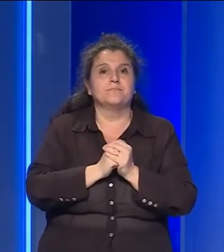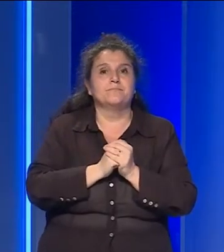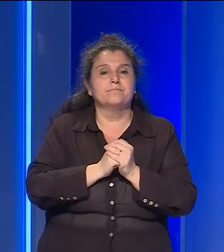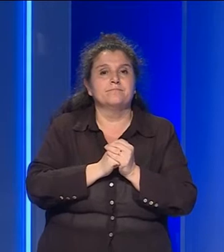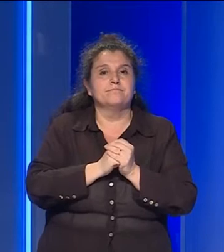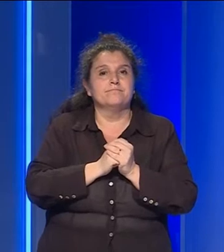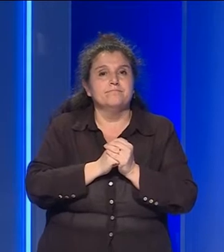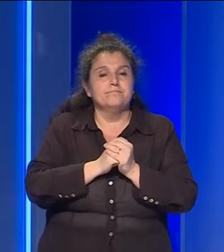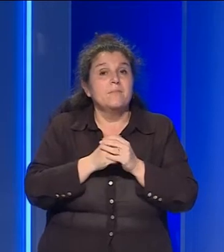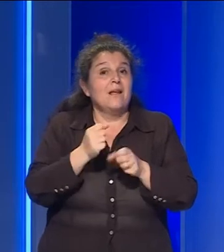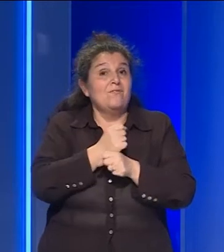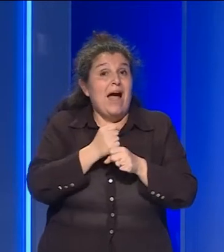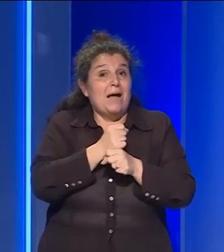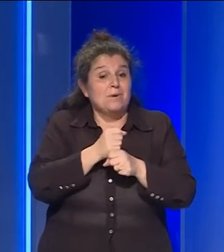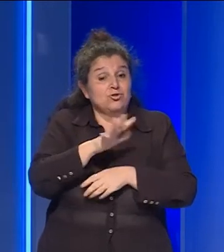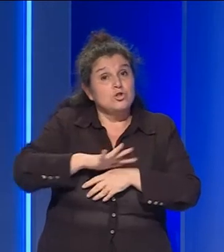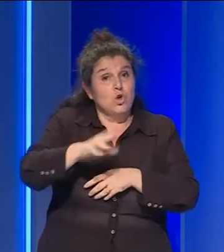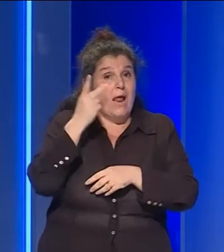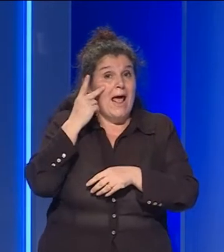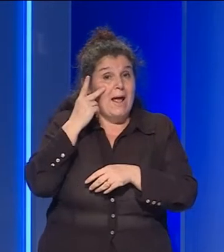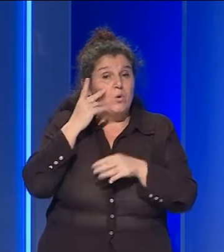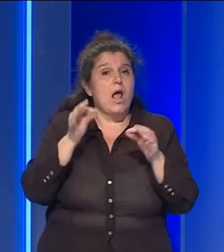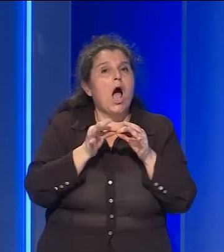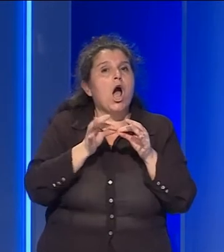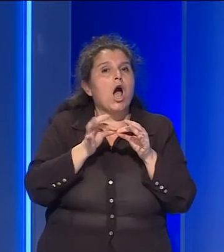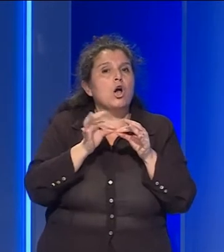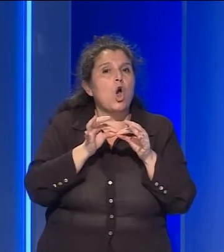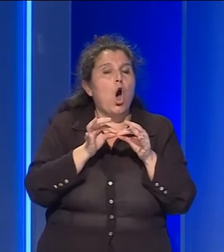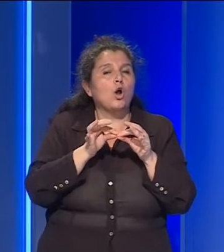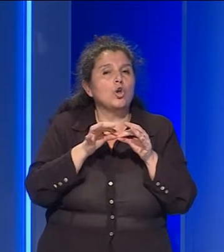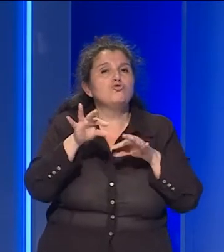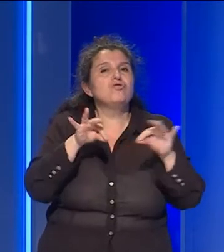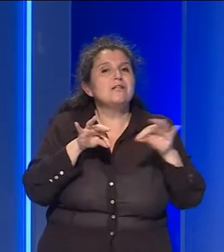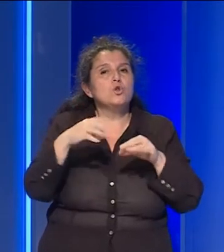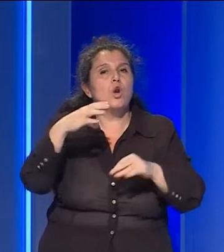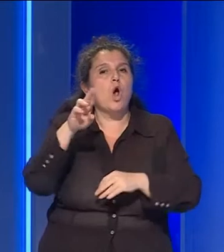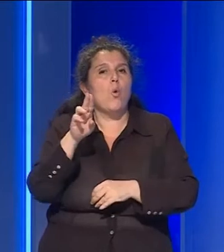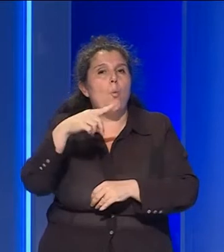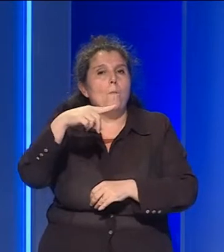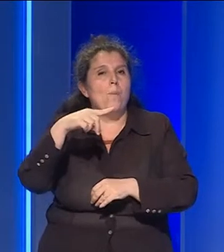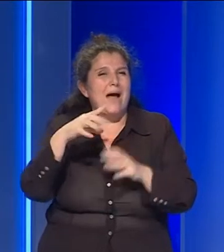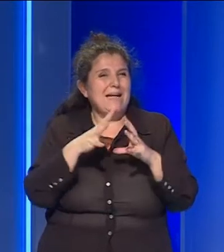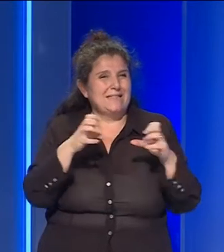Le farmacie dell'area empolese in accordo con il sistema di gestione CUP aziendale hanno messo a